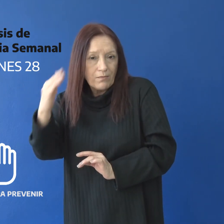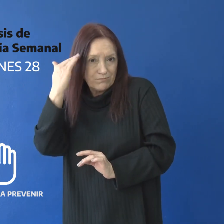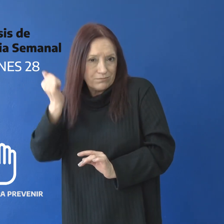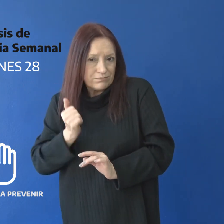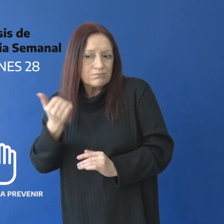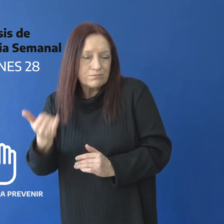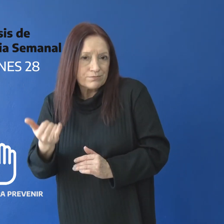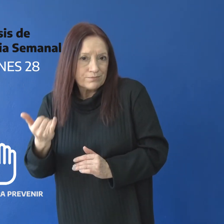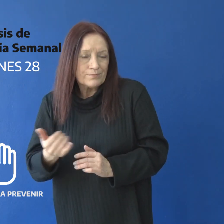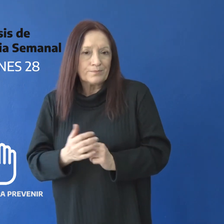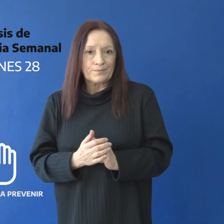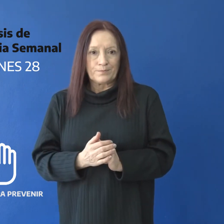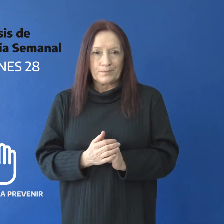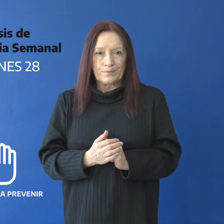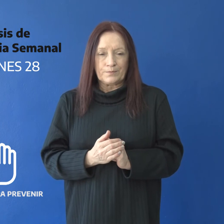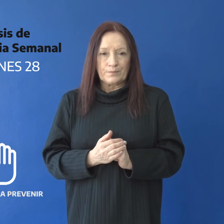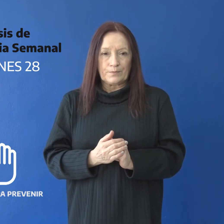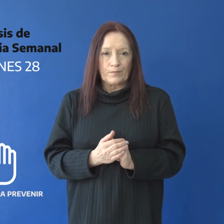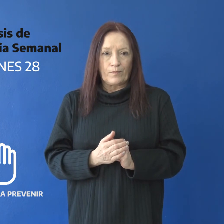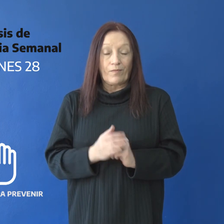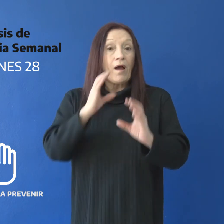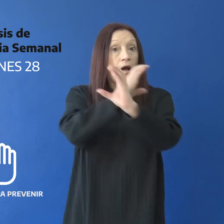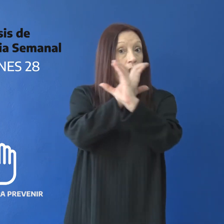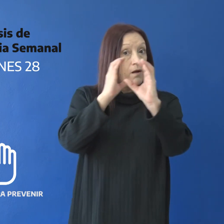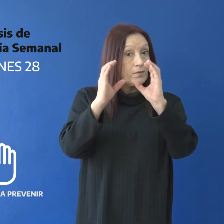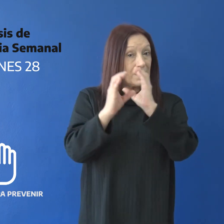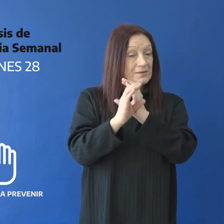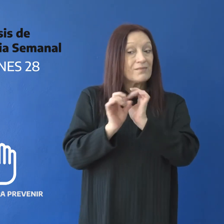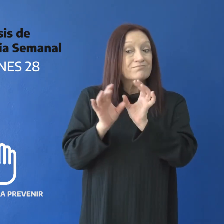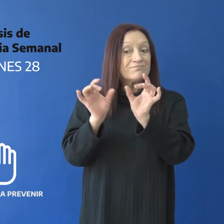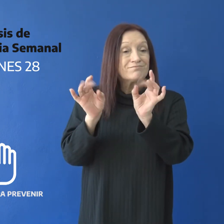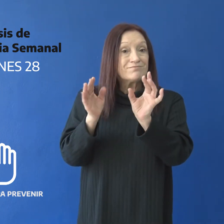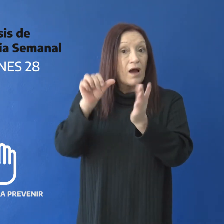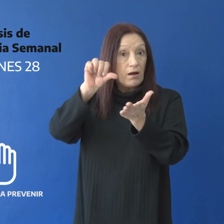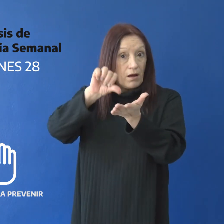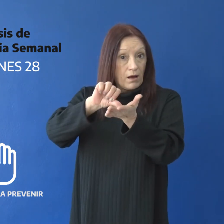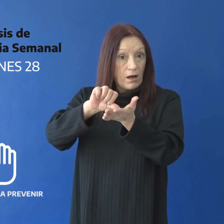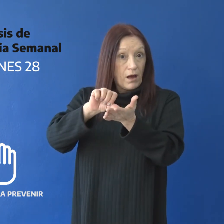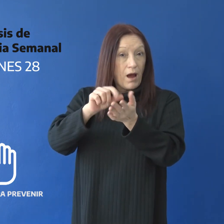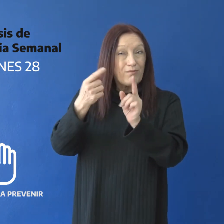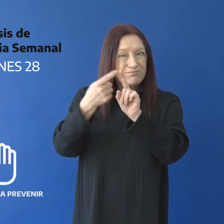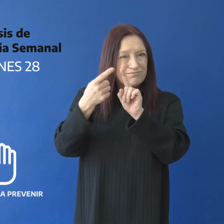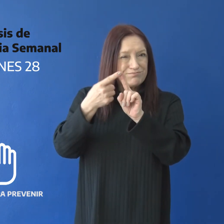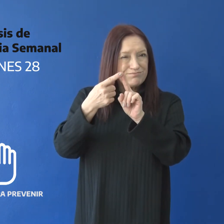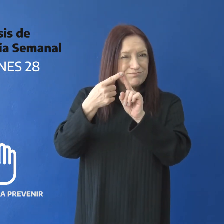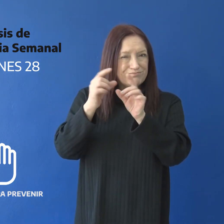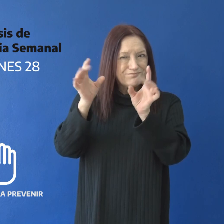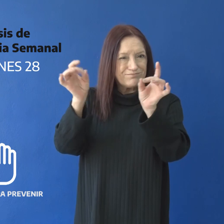zona transmisión comunitaria El Calafate transmisión local con predominancia por conglomerado